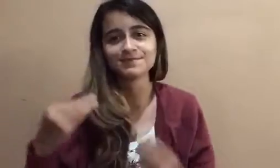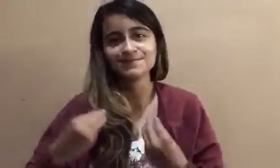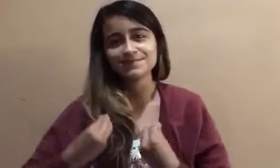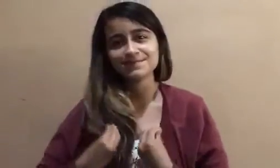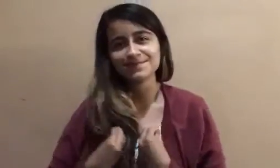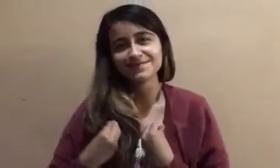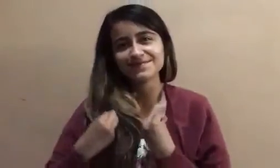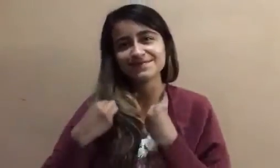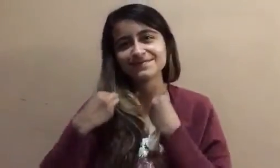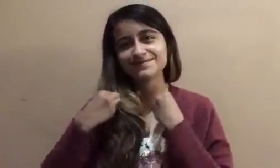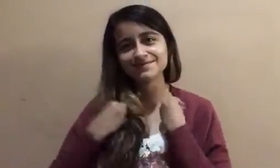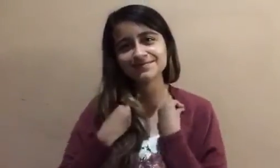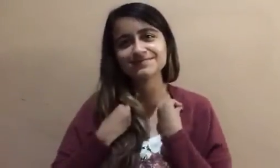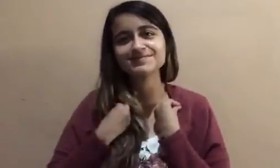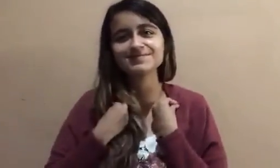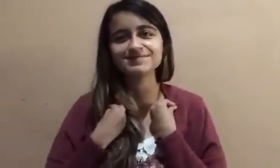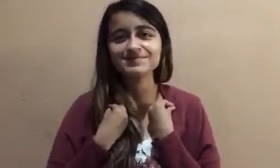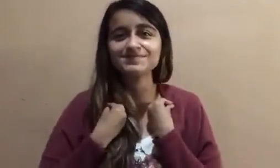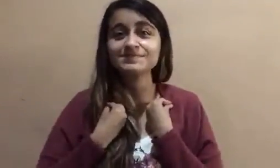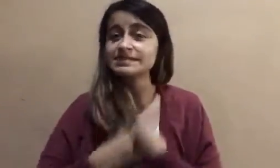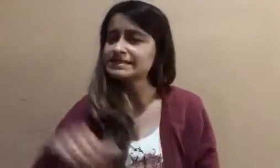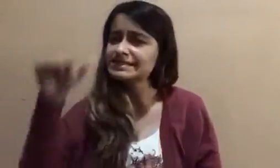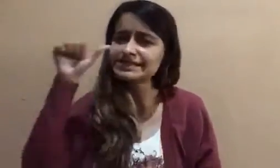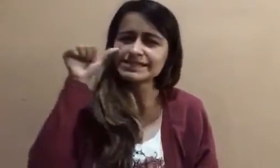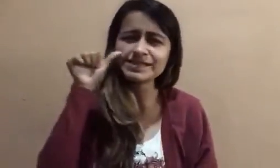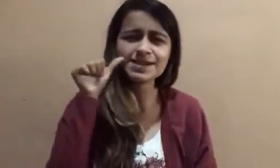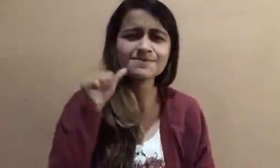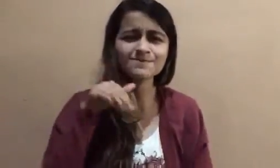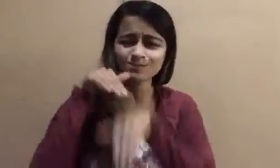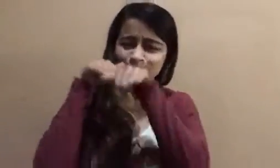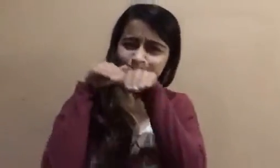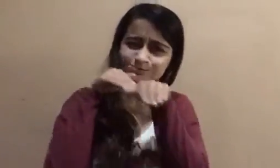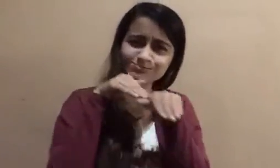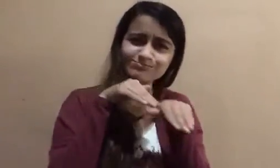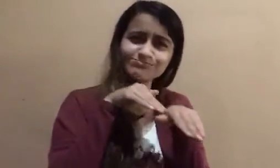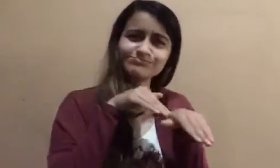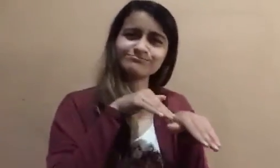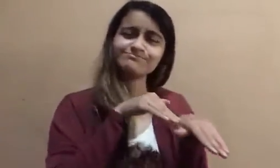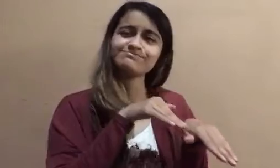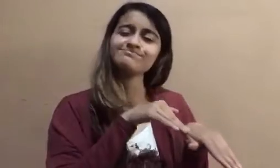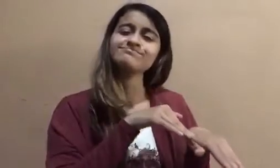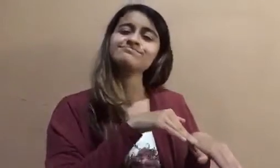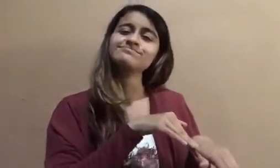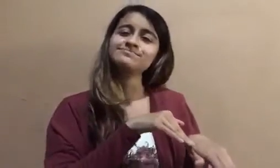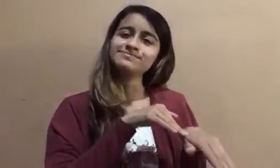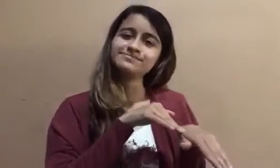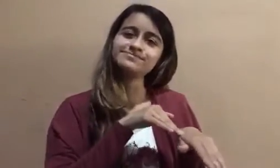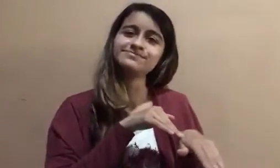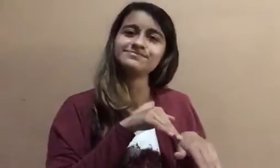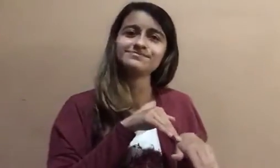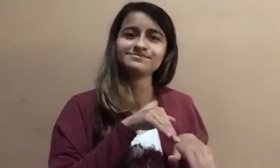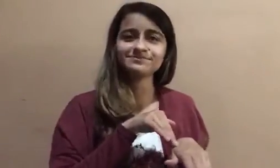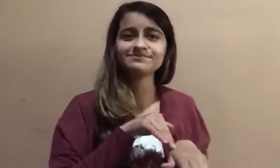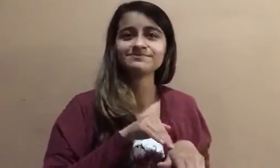vivir. Siempre obedece los